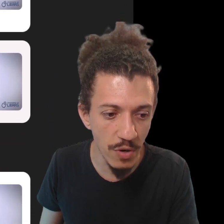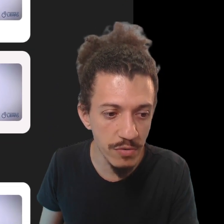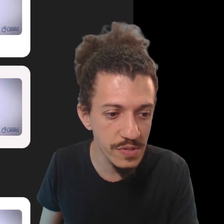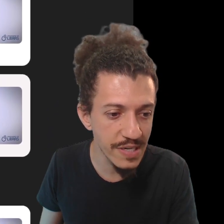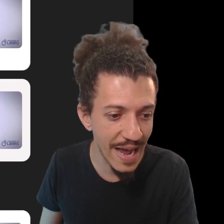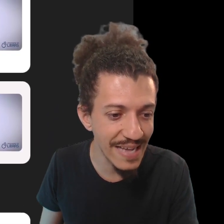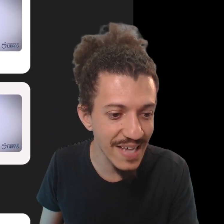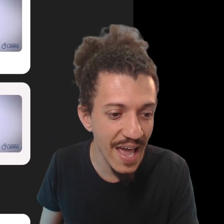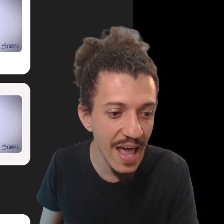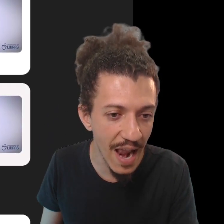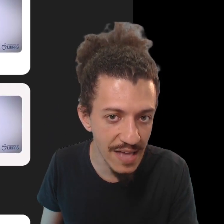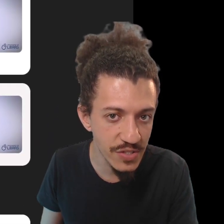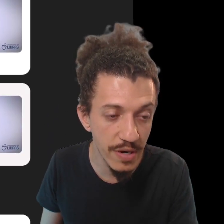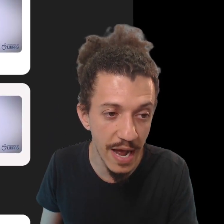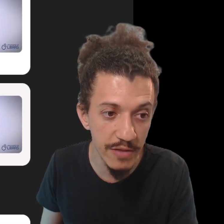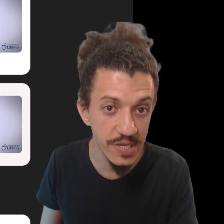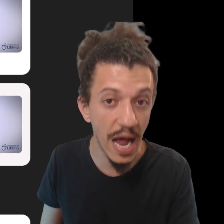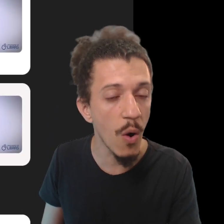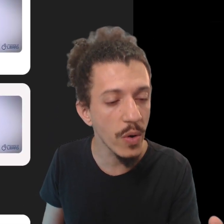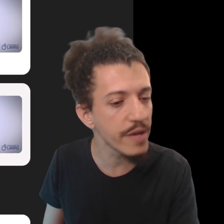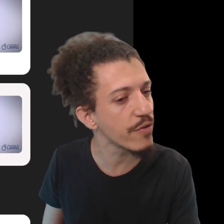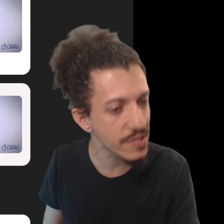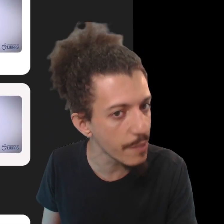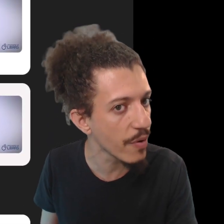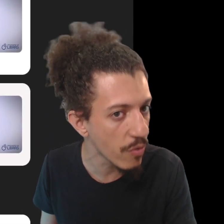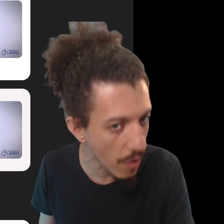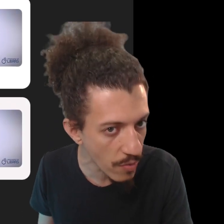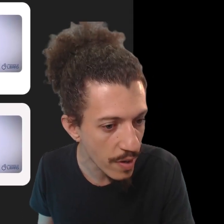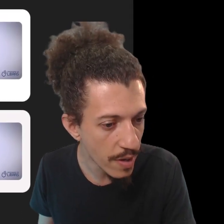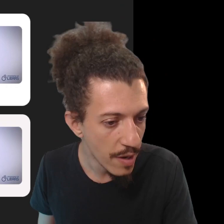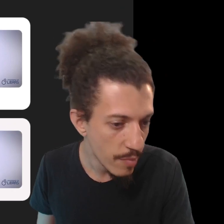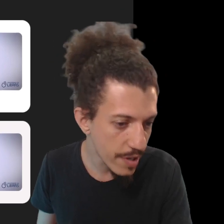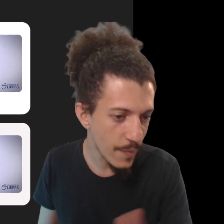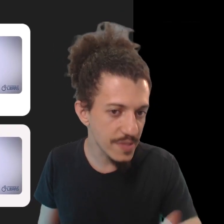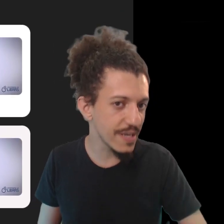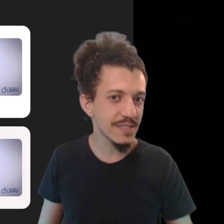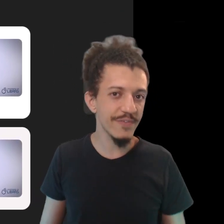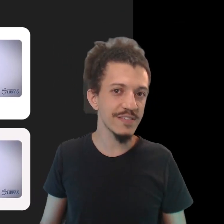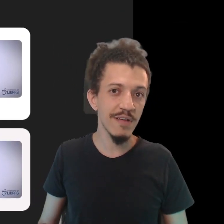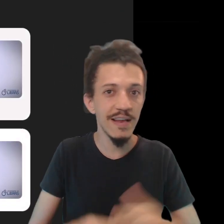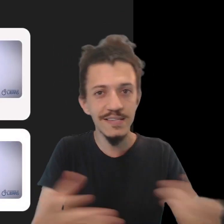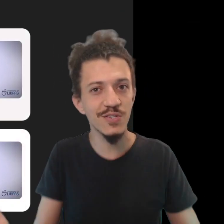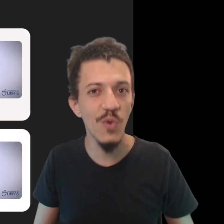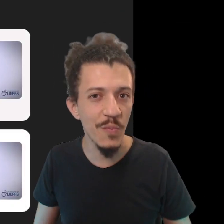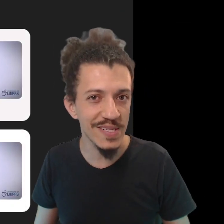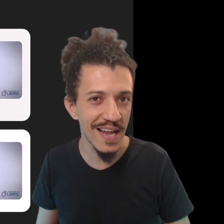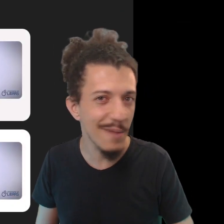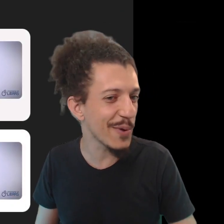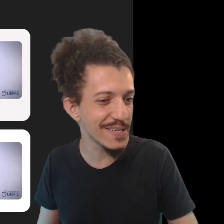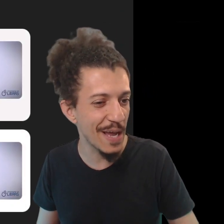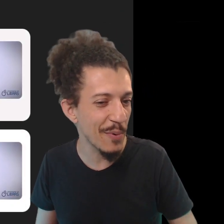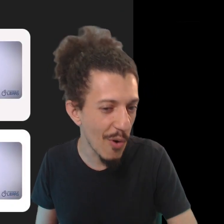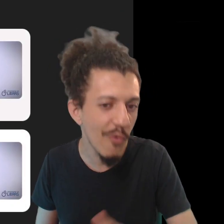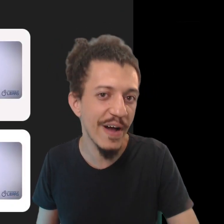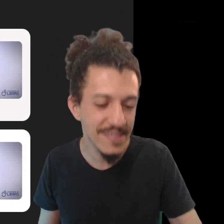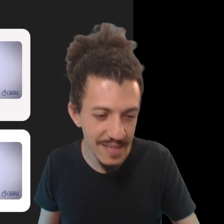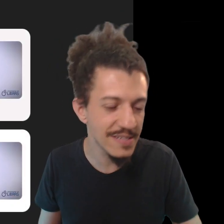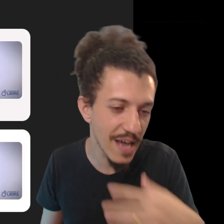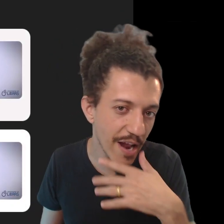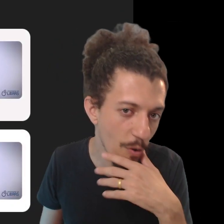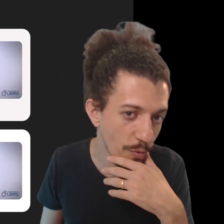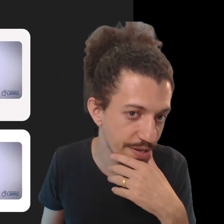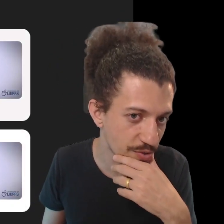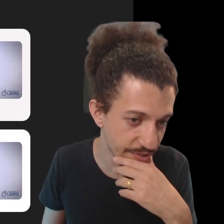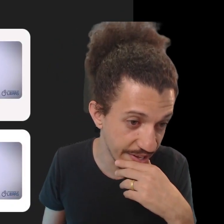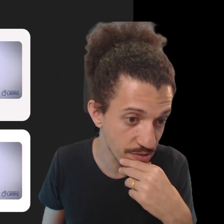palavras, outros sinais relacionados ao que você procurou. Porque pode ser que você está fazendo uma lista de compras lá, por exemplo, ou vai